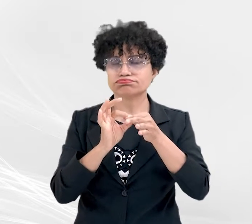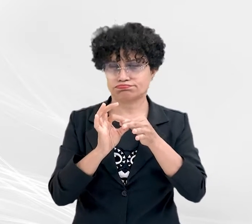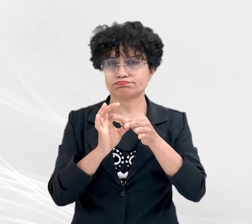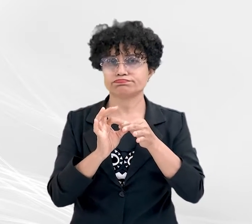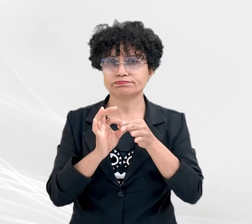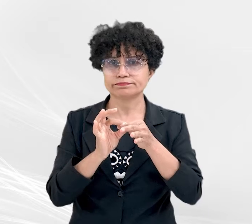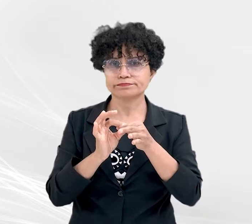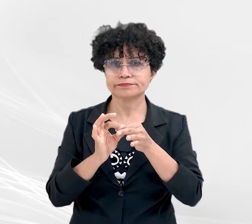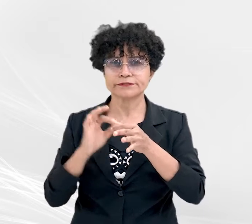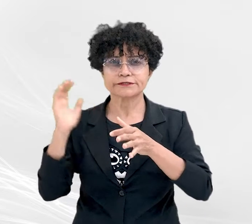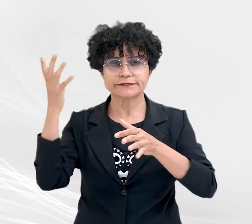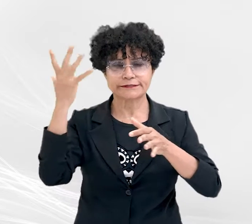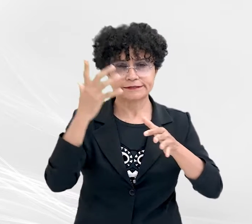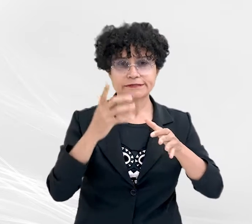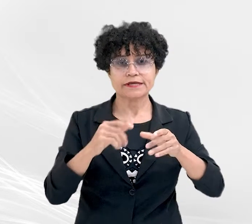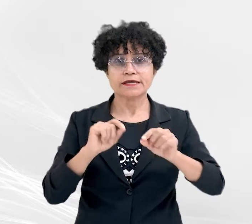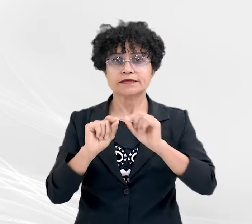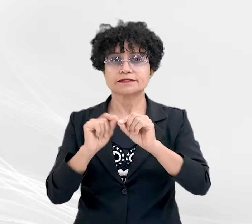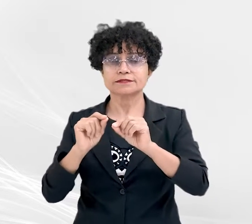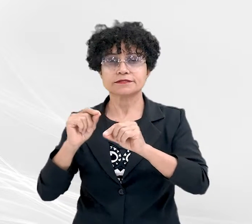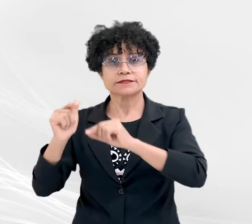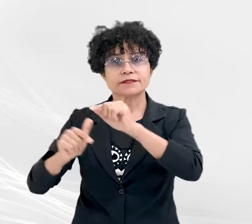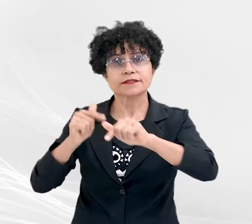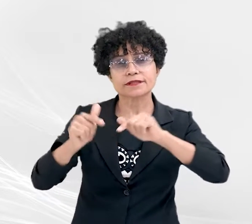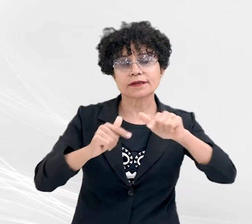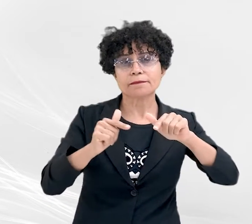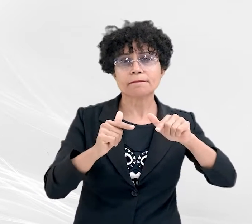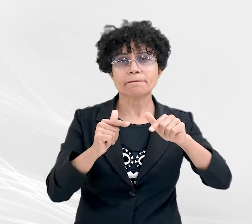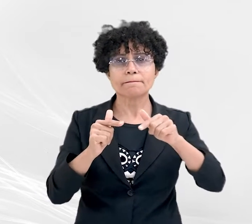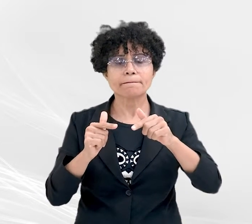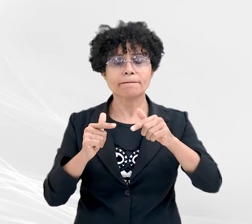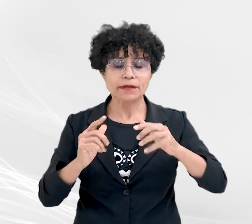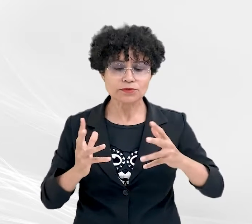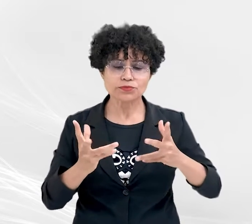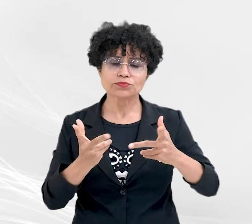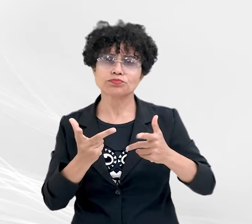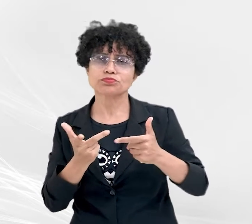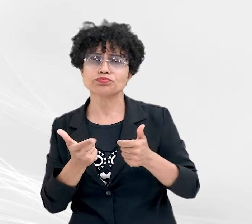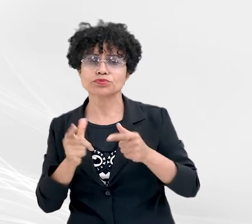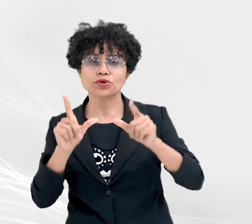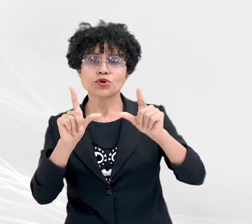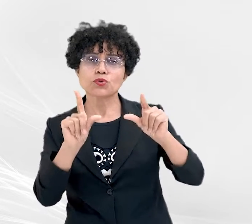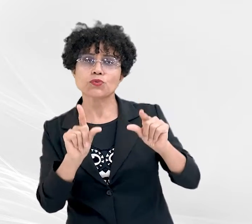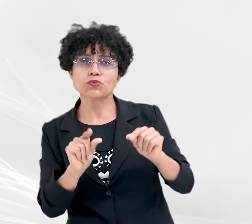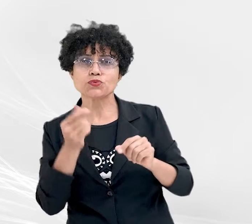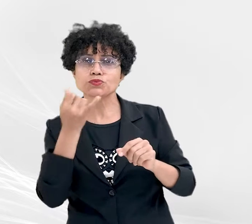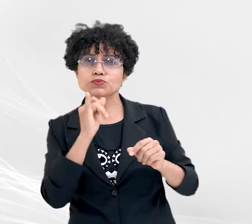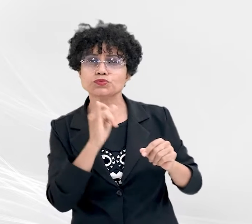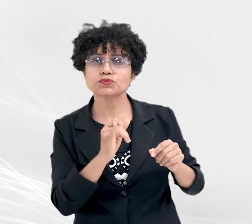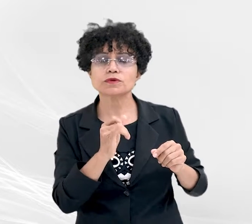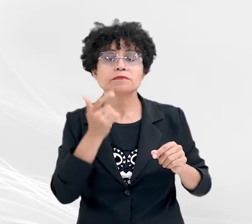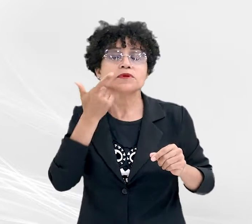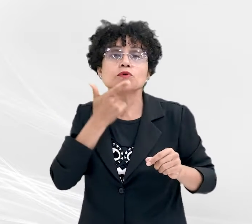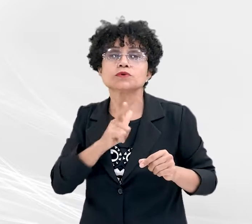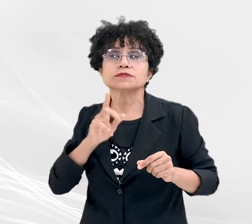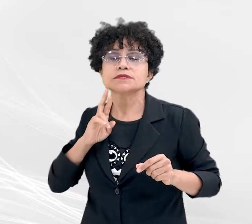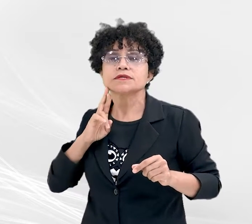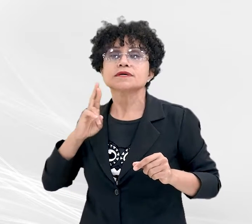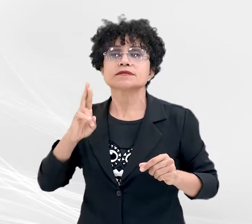no consumo de energia elétrica de modo eficiente para se obter um determinado resultado. É a